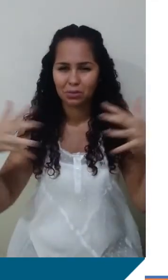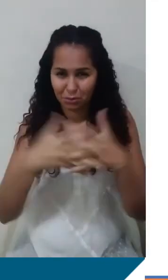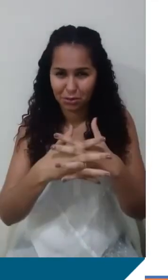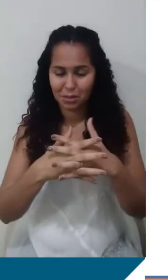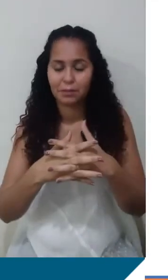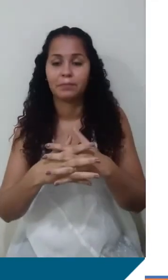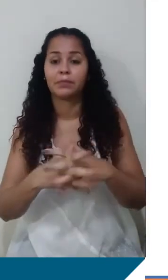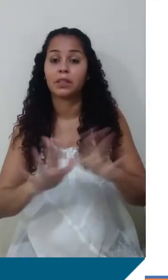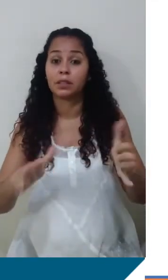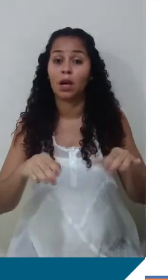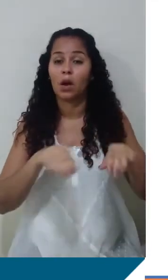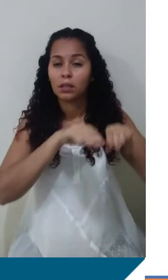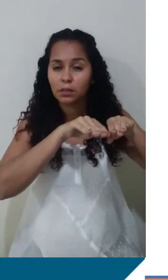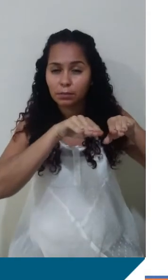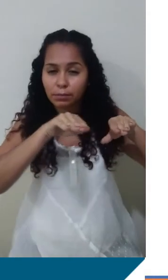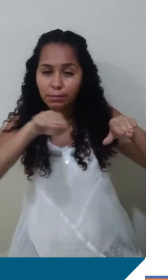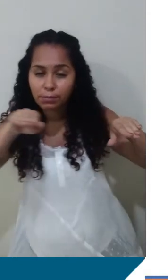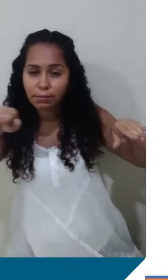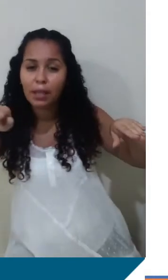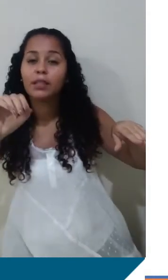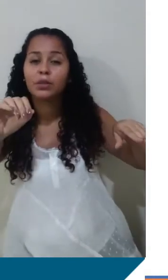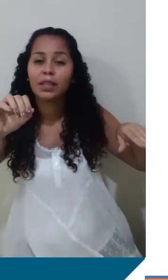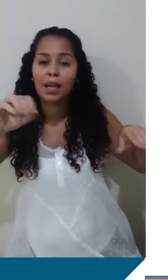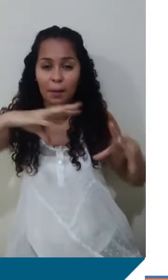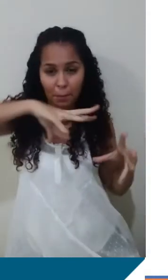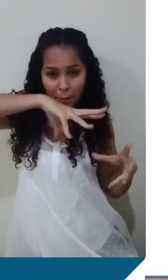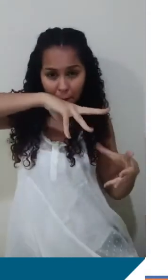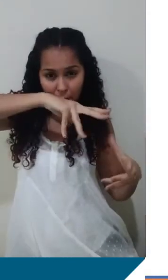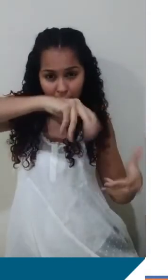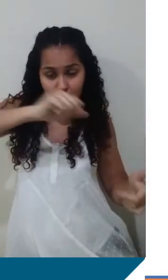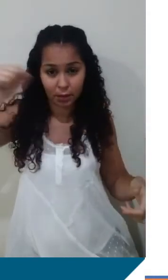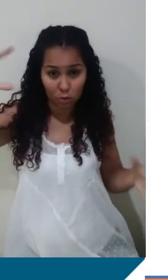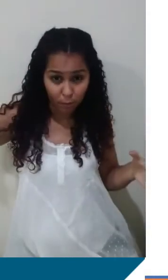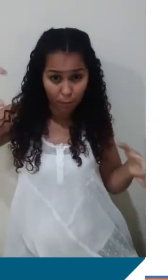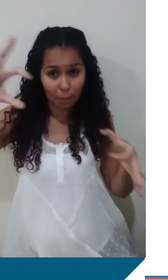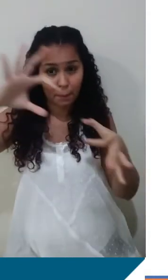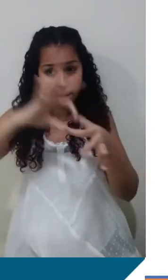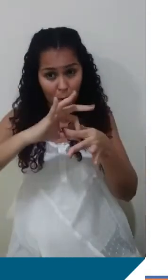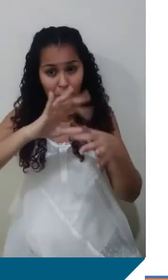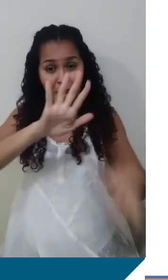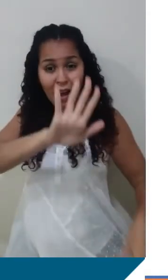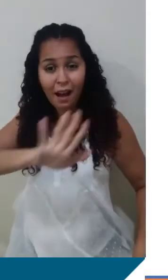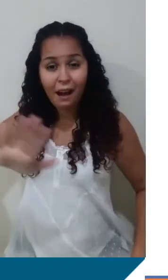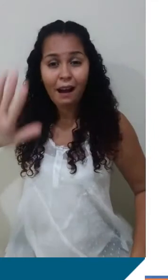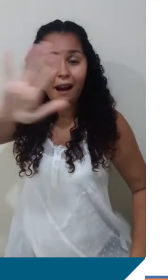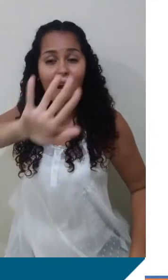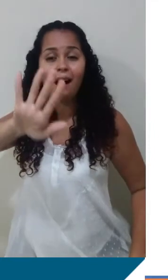ó. Essa reta que liga planeta ao Sol, varre aqui uma área. Então, varre todo esse espacinho aqui, essa